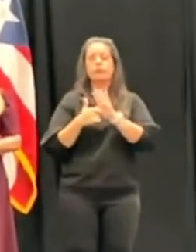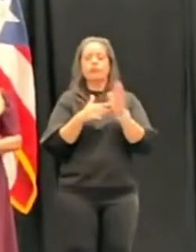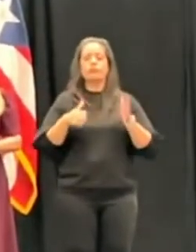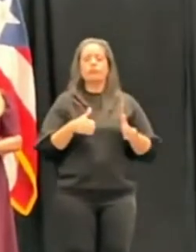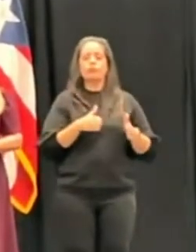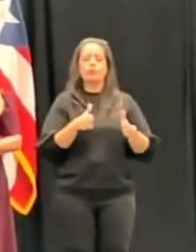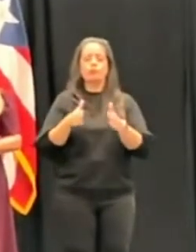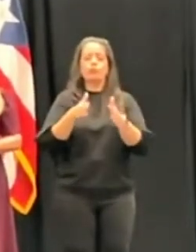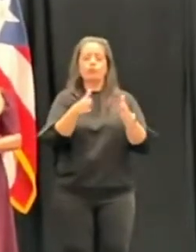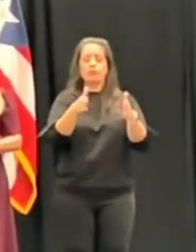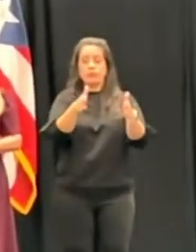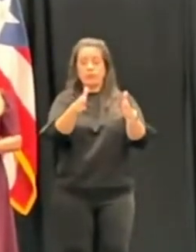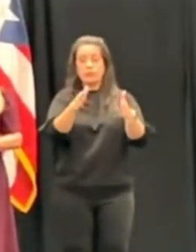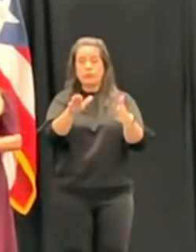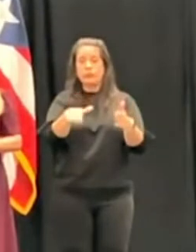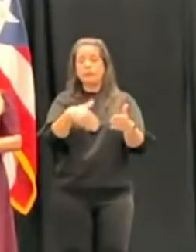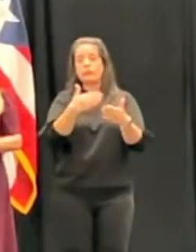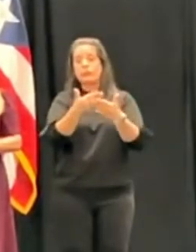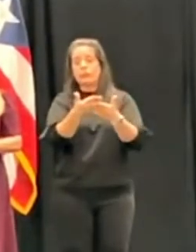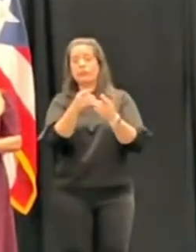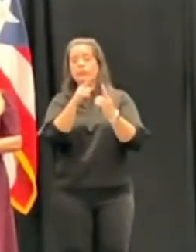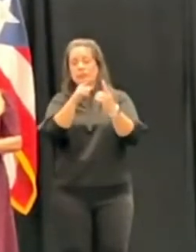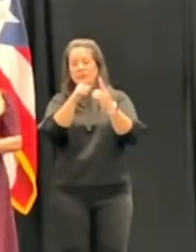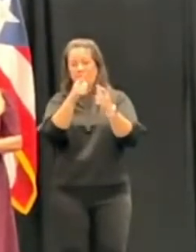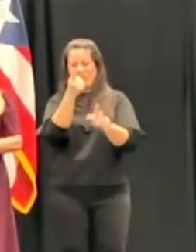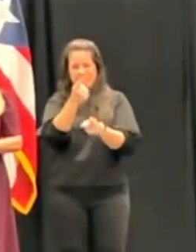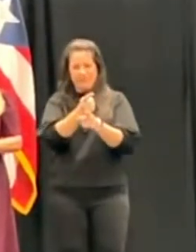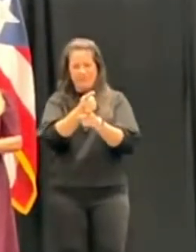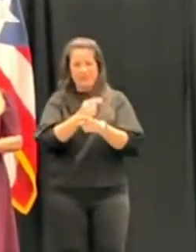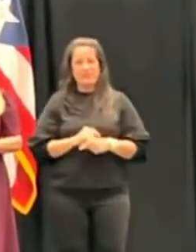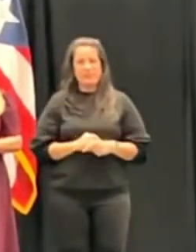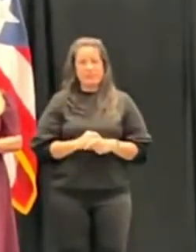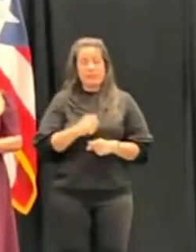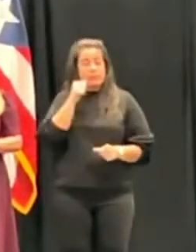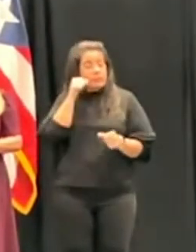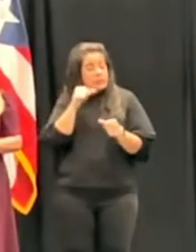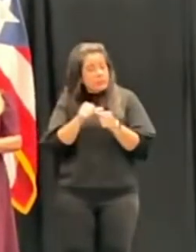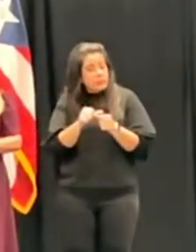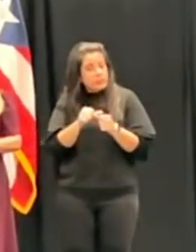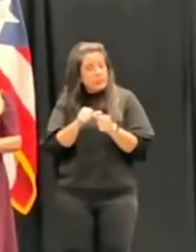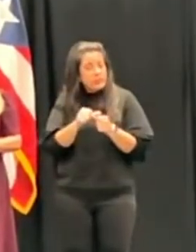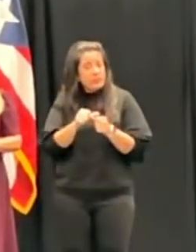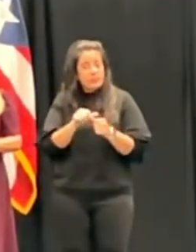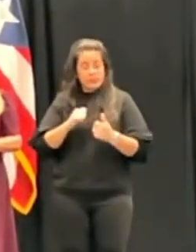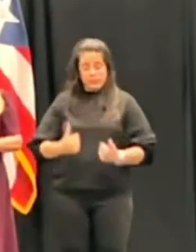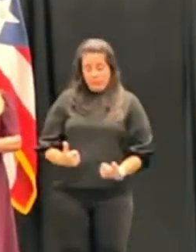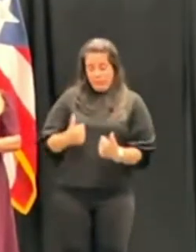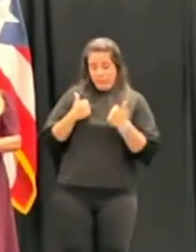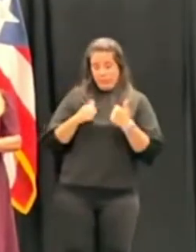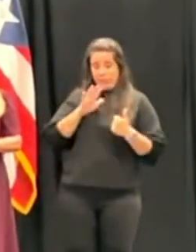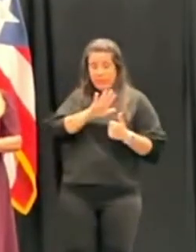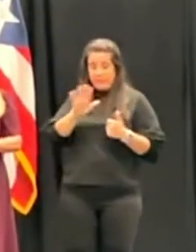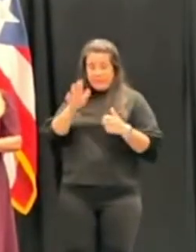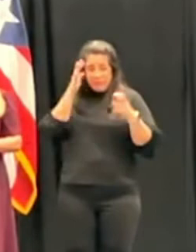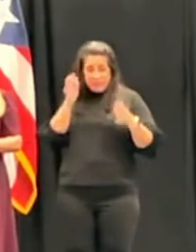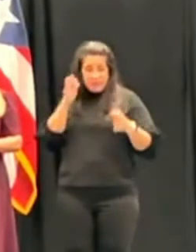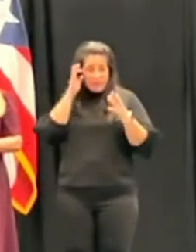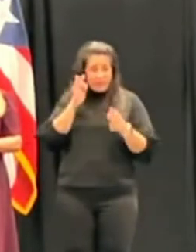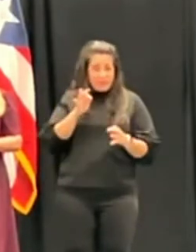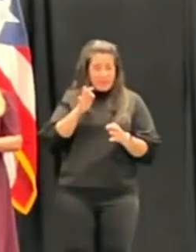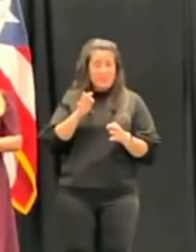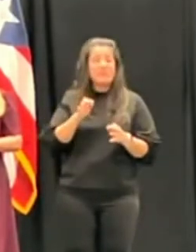y te lleven hacia donde debas llegar. Recuerden siempre que en la vida sus decisiones deben estar